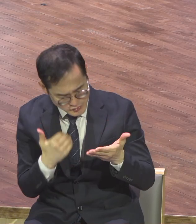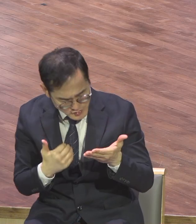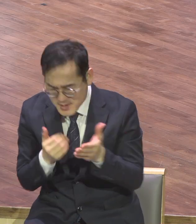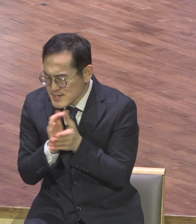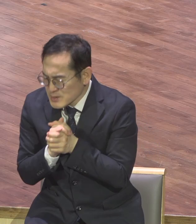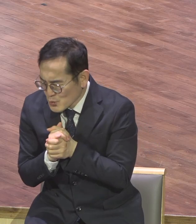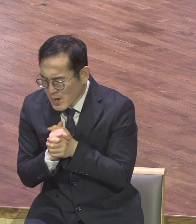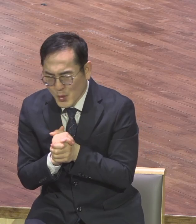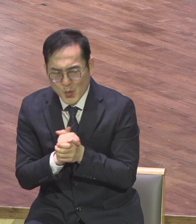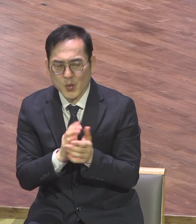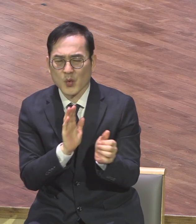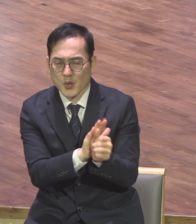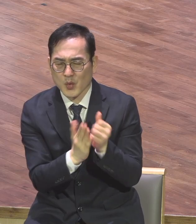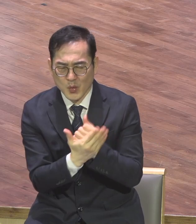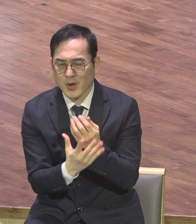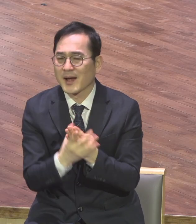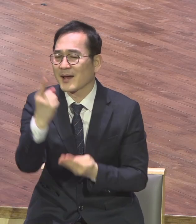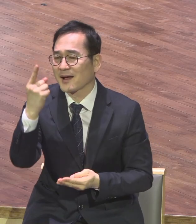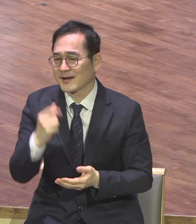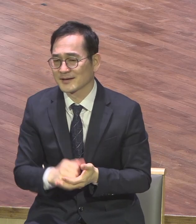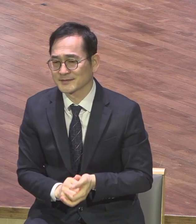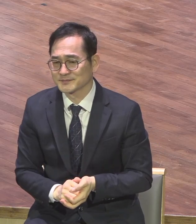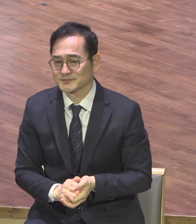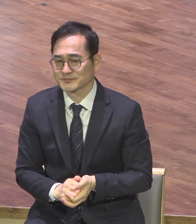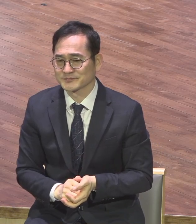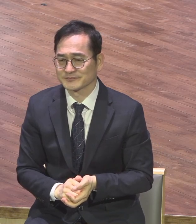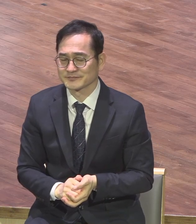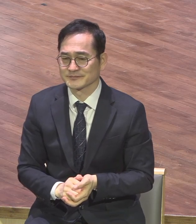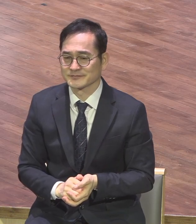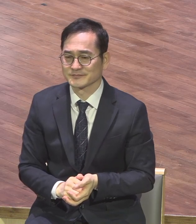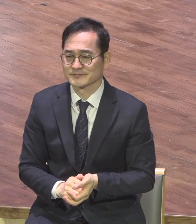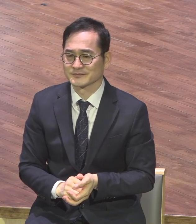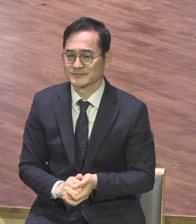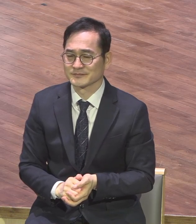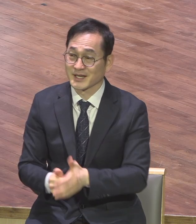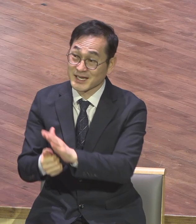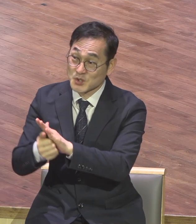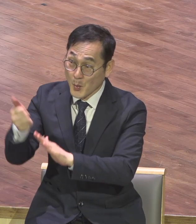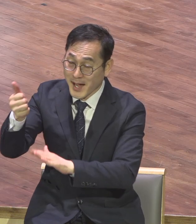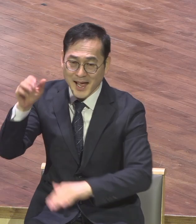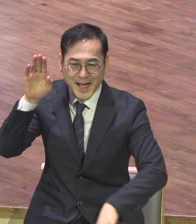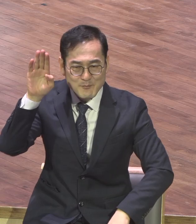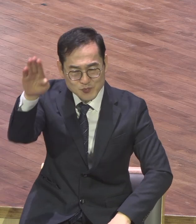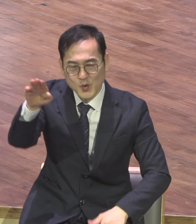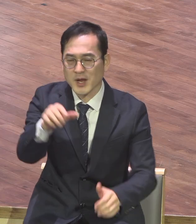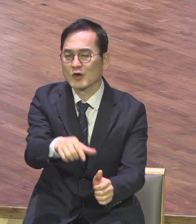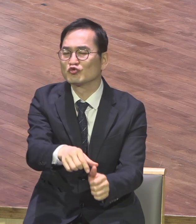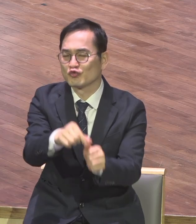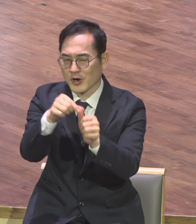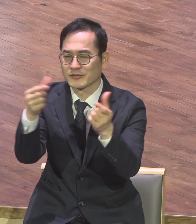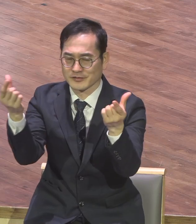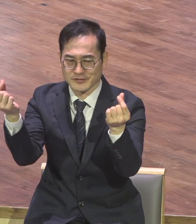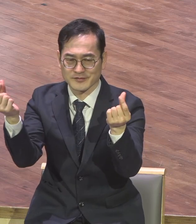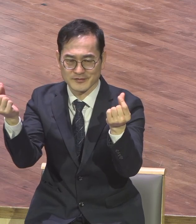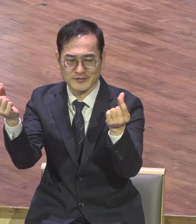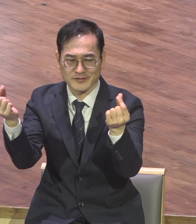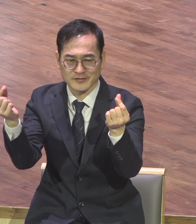본문에서 소망은요 장차 종말 쪽으로 이 말 구원을 의미하는데 장차 우리에게 주어질 영광스러운 천국 소망이죠